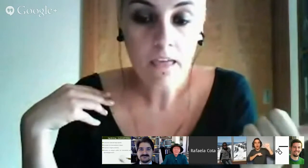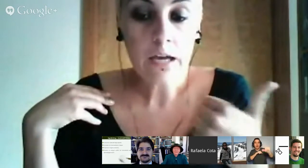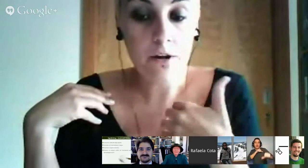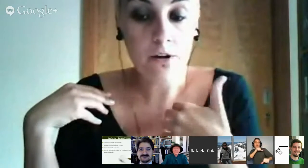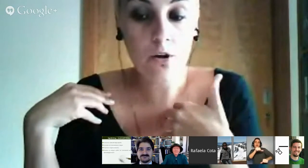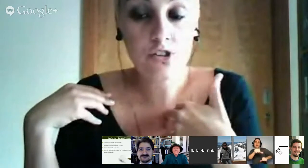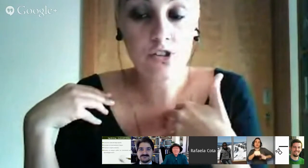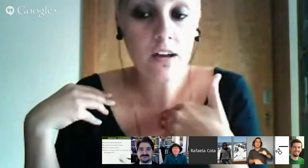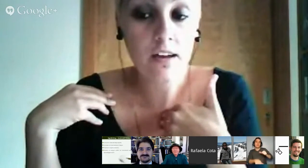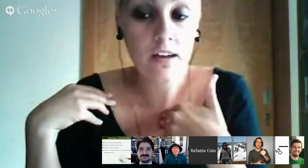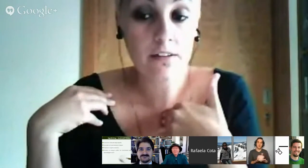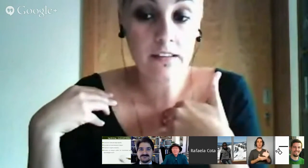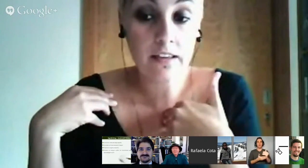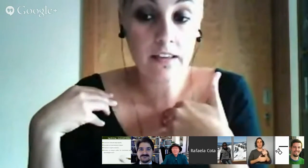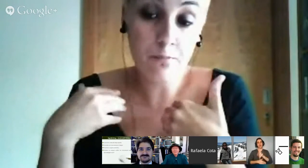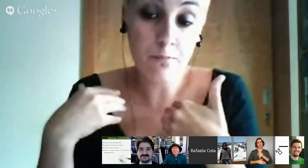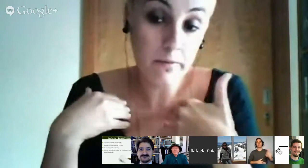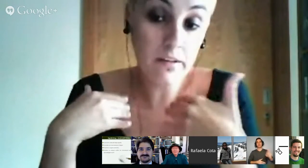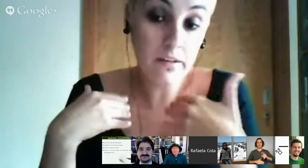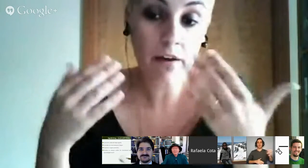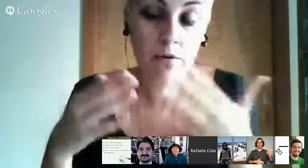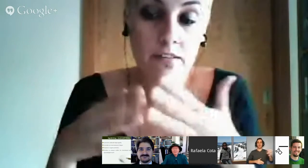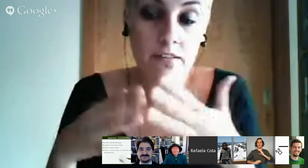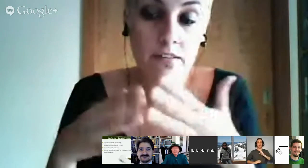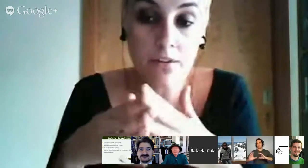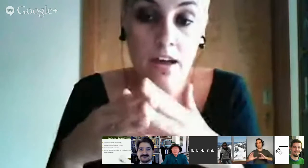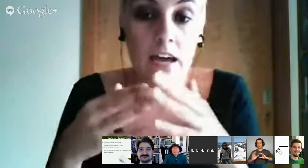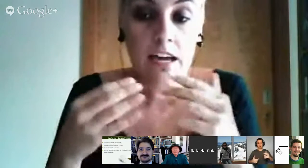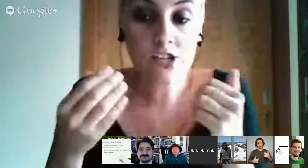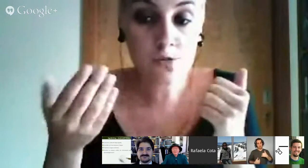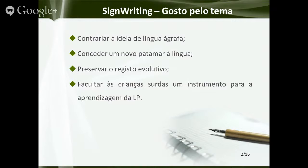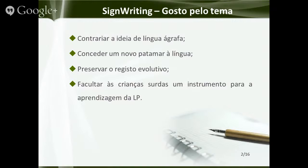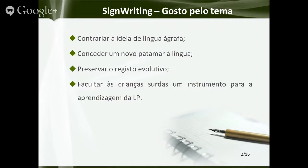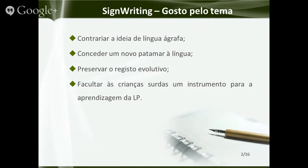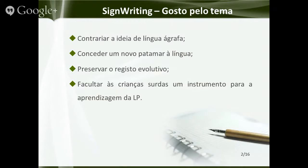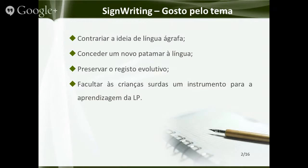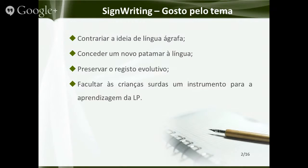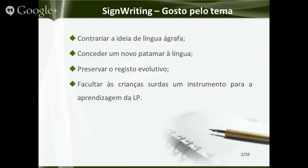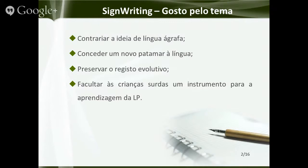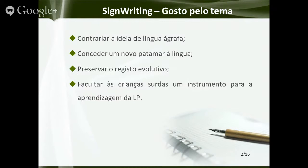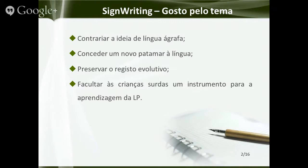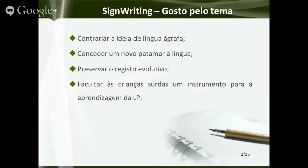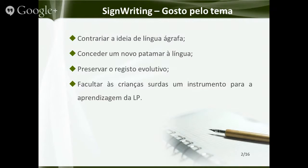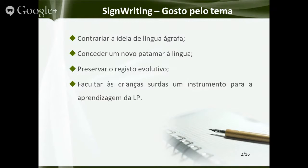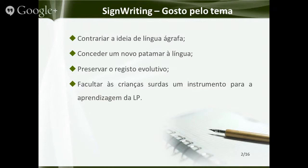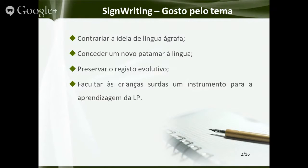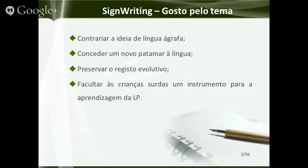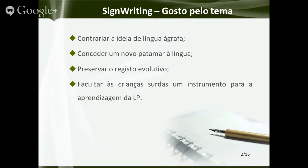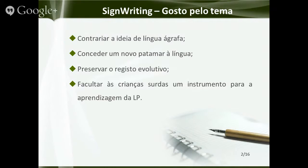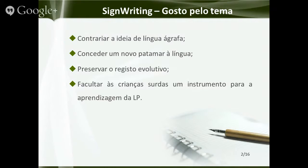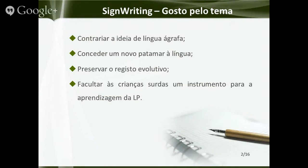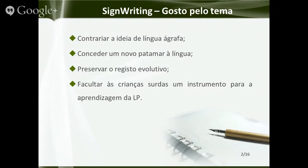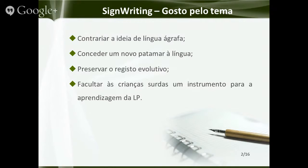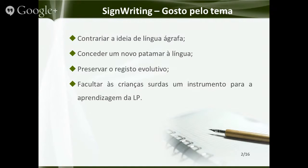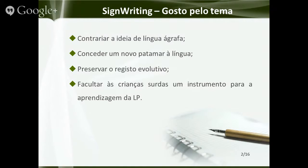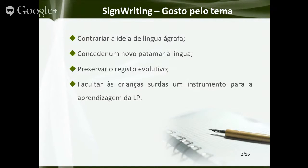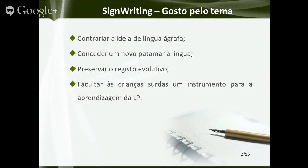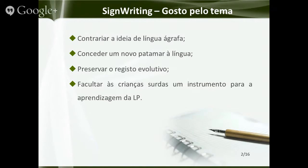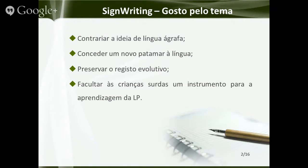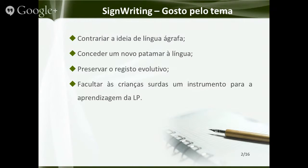E para nós, enquanto intérprete, e para mim também, enquanto intérprete, este aspecto é fundamental, porque nós trabalhamos com diferentes públicos